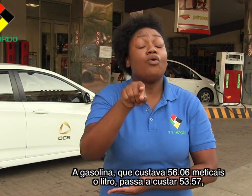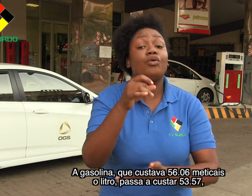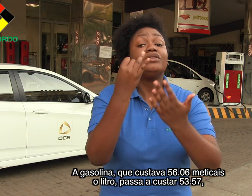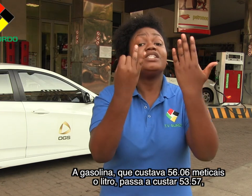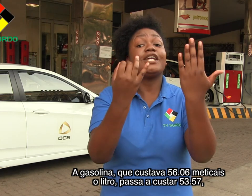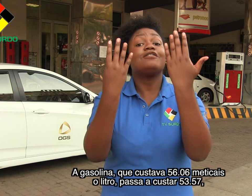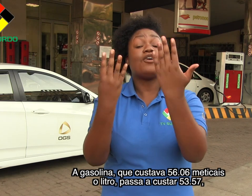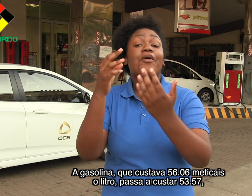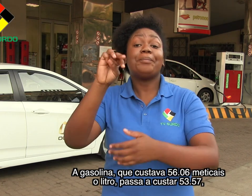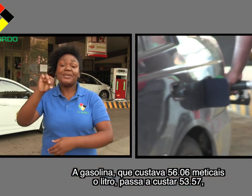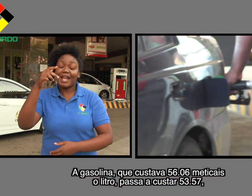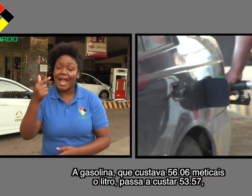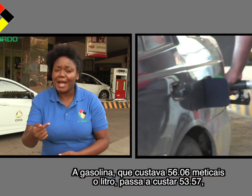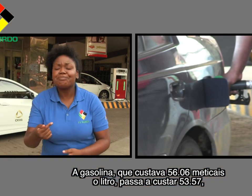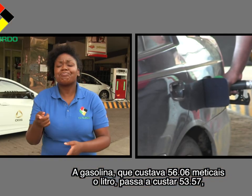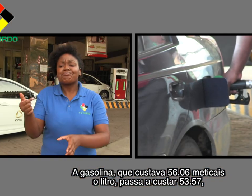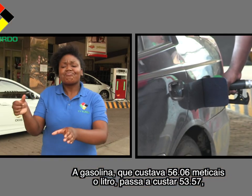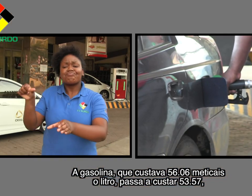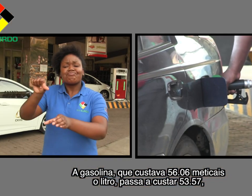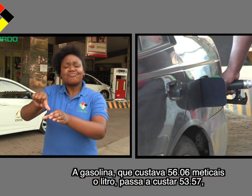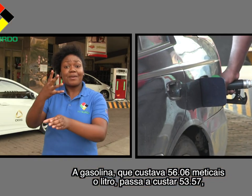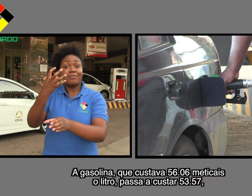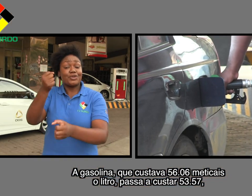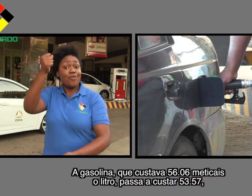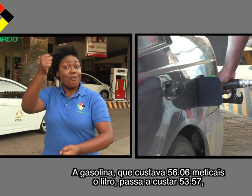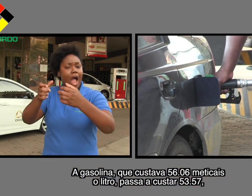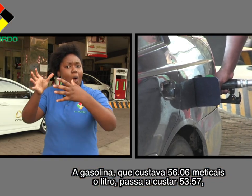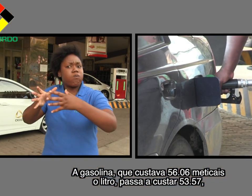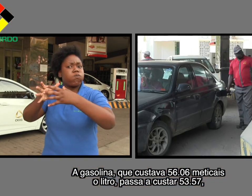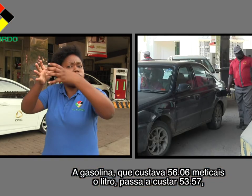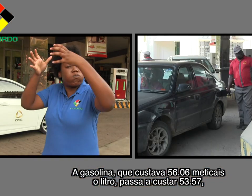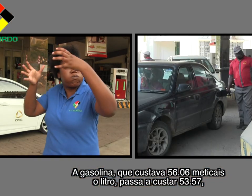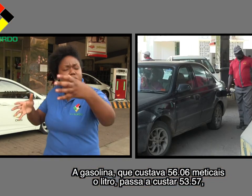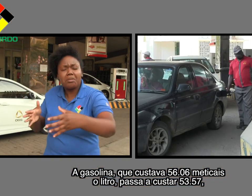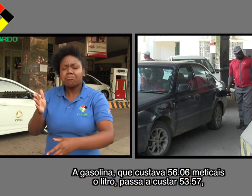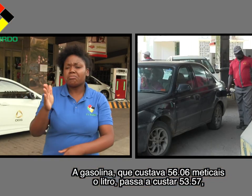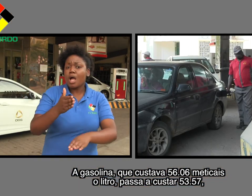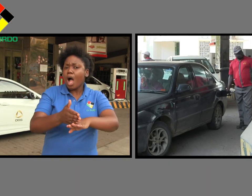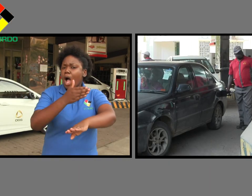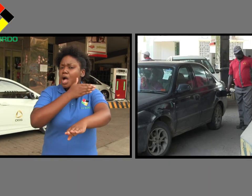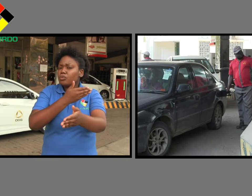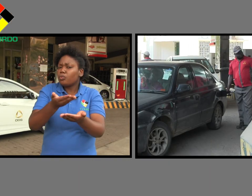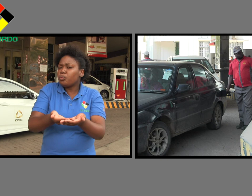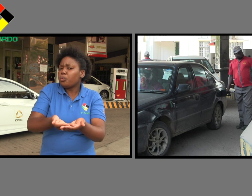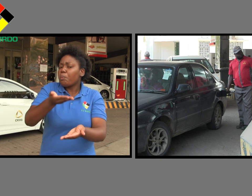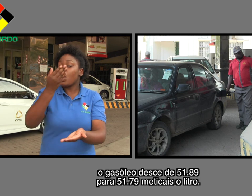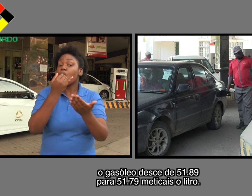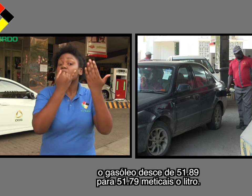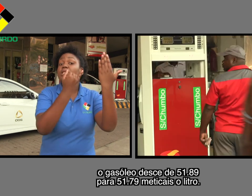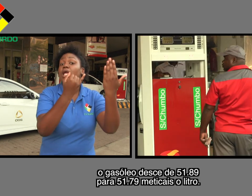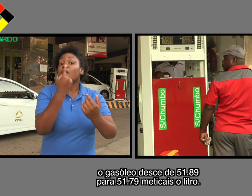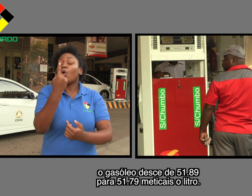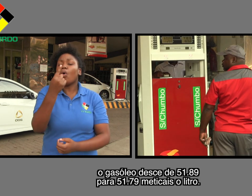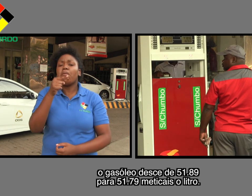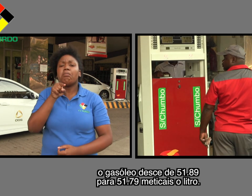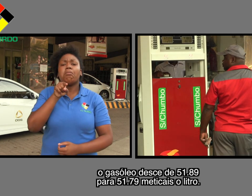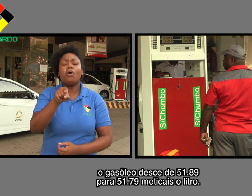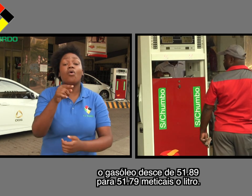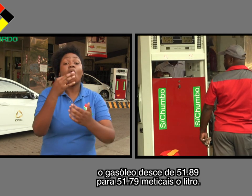,06 mtc por litro, passa a custar 53,57 mtc. O gasóleo desce de